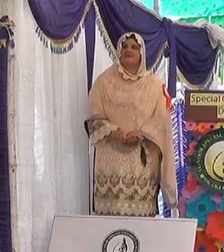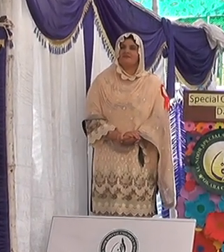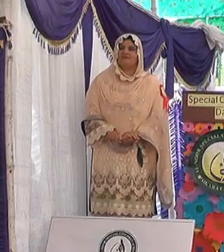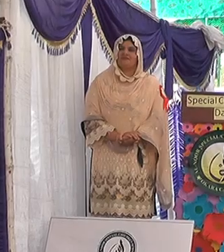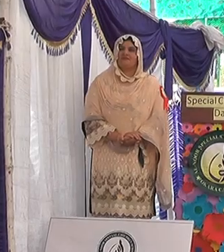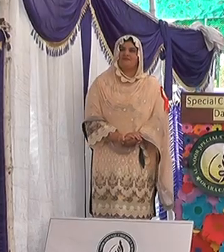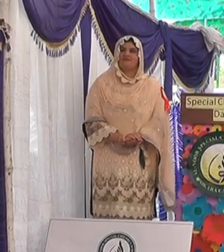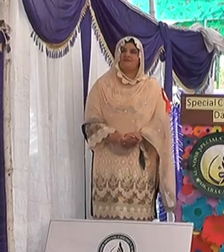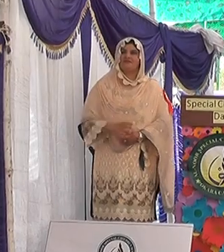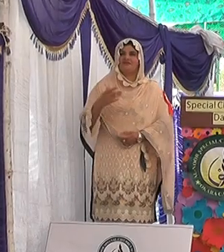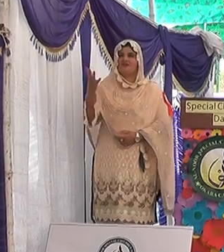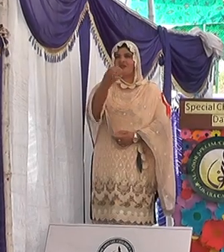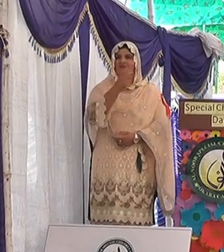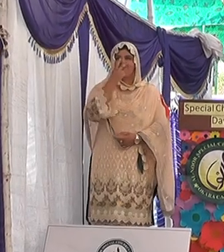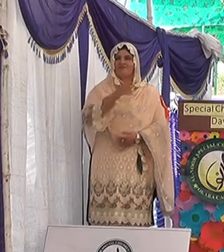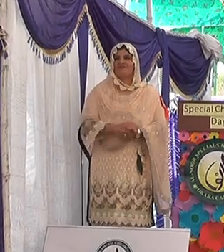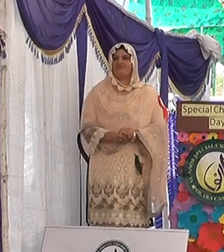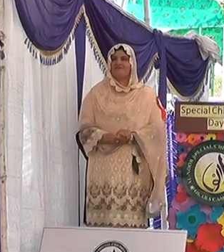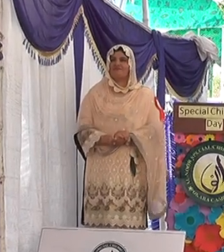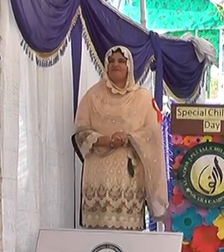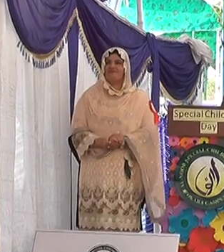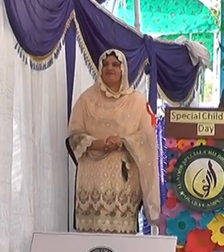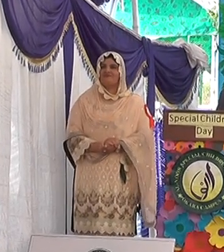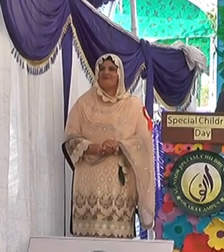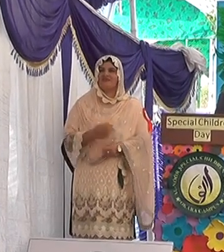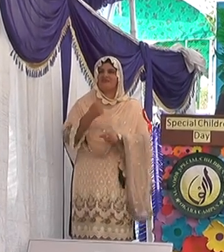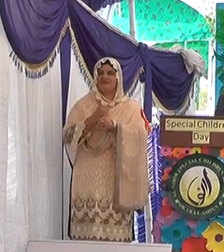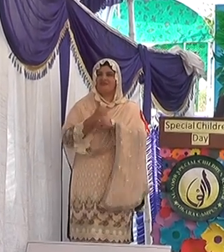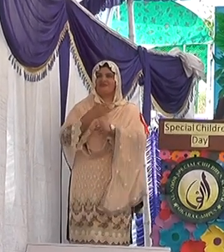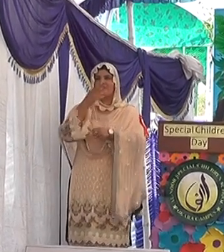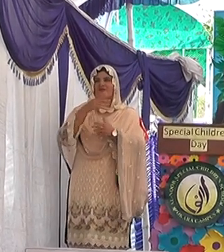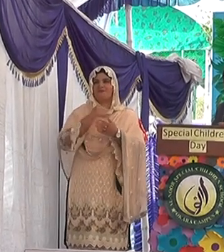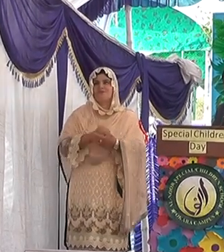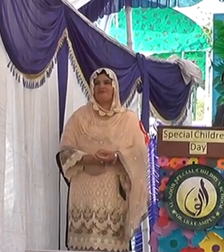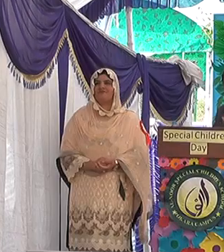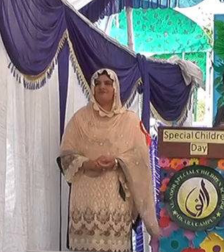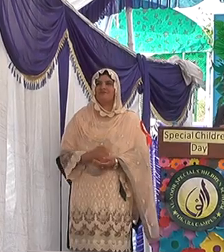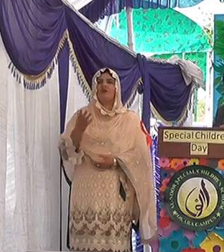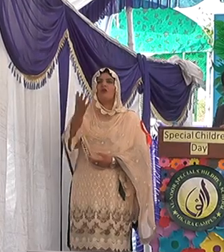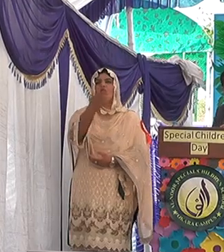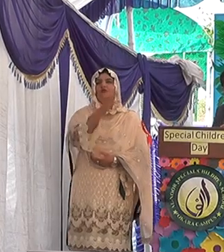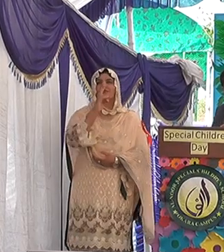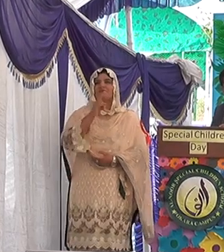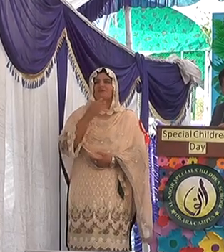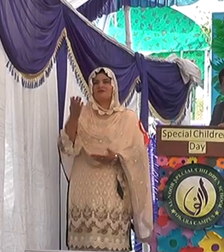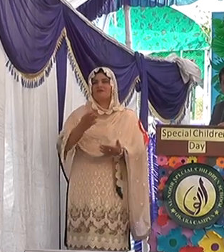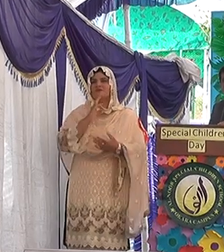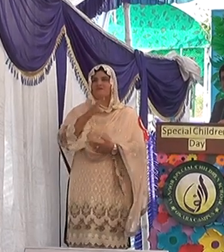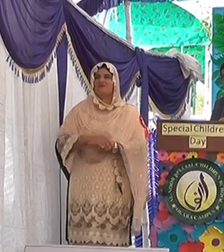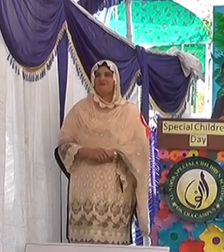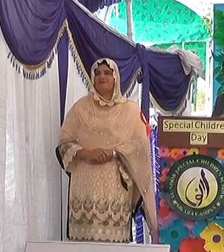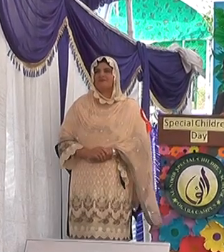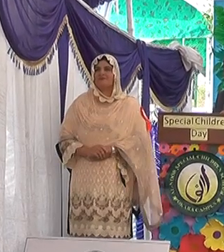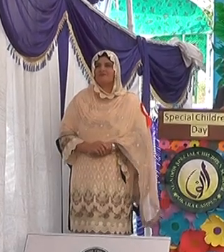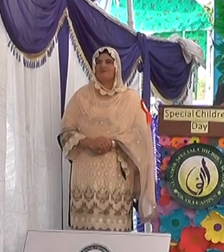رسپکٹیو مینجمینٹ جنرل زیادہ امان صاحب اور دیگر موزز سامین